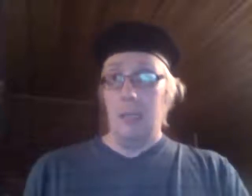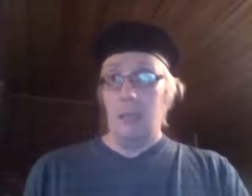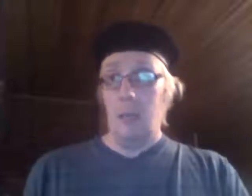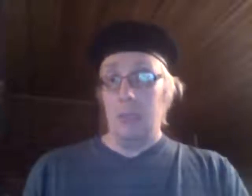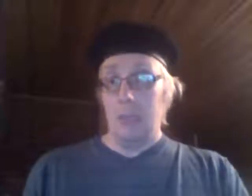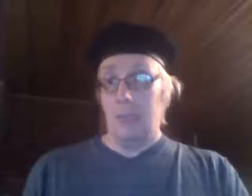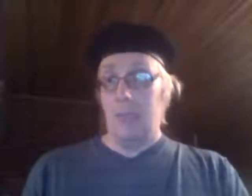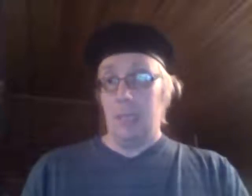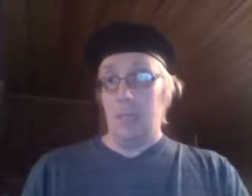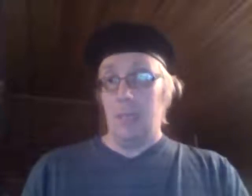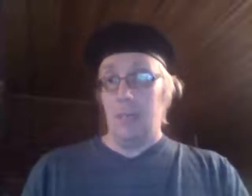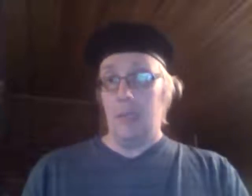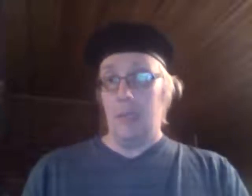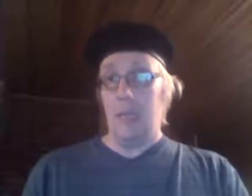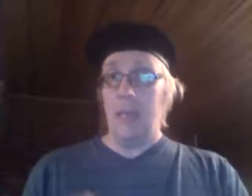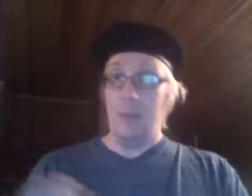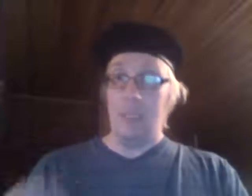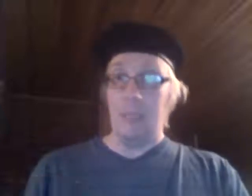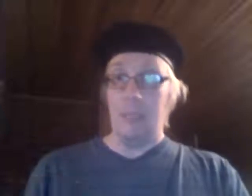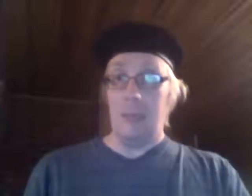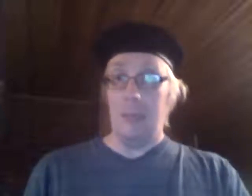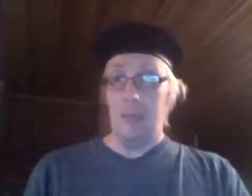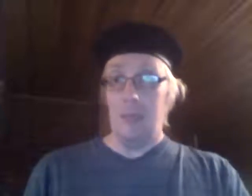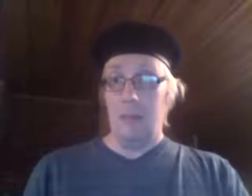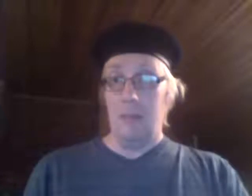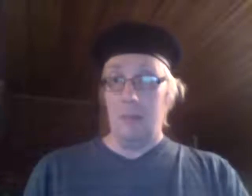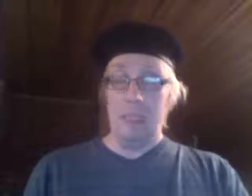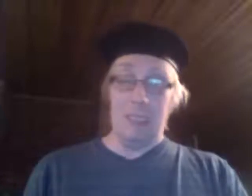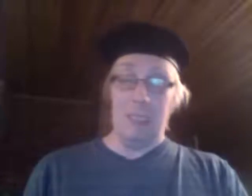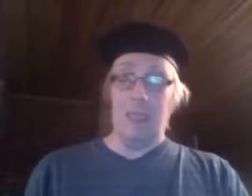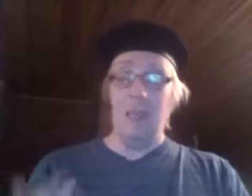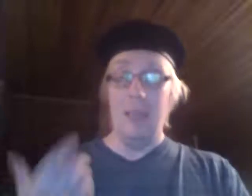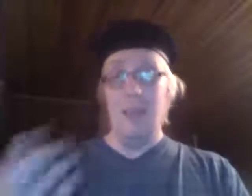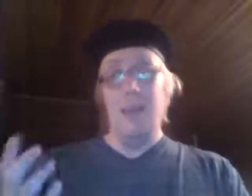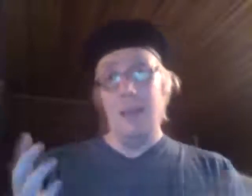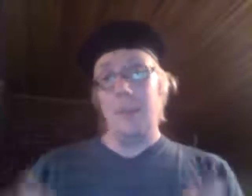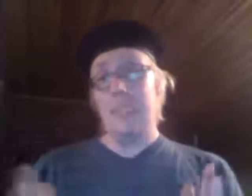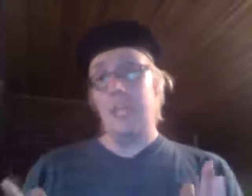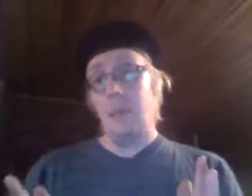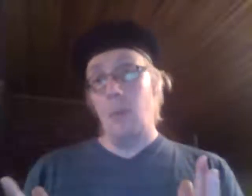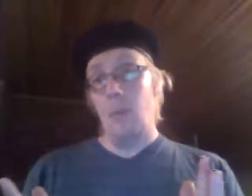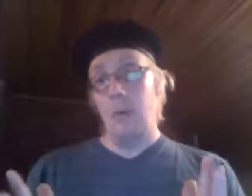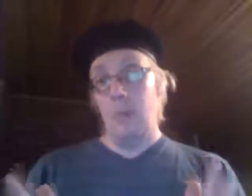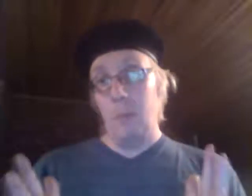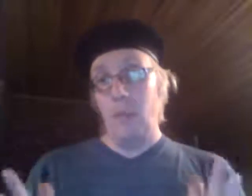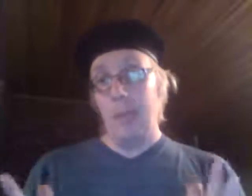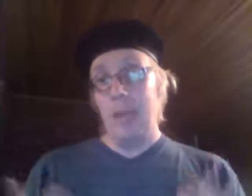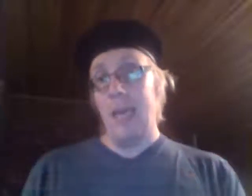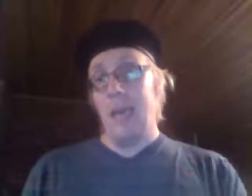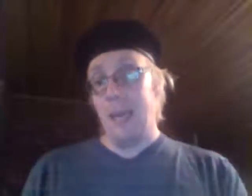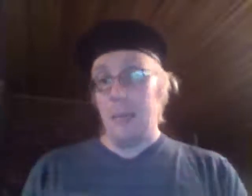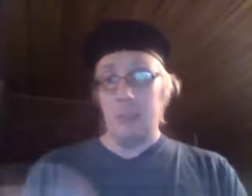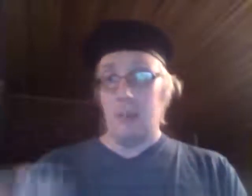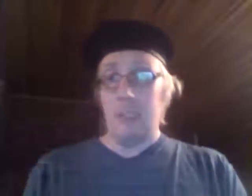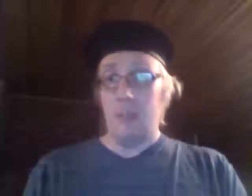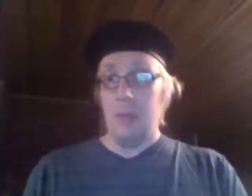muita. Että miten arvinaisia lajeja, metsä ja puulajeja, ilmastokasveja,